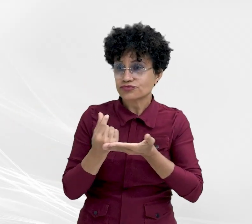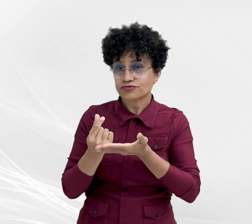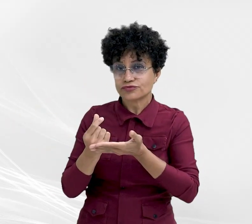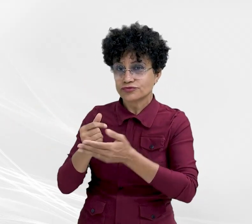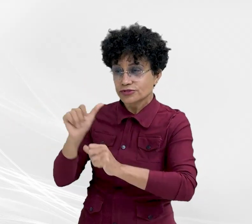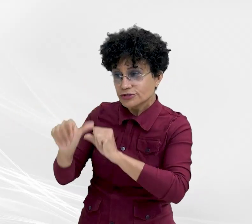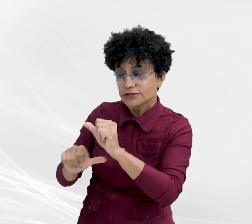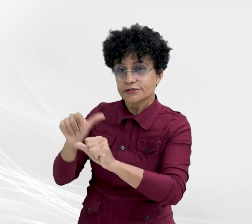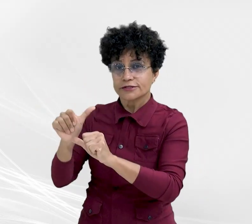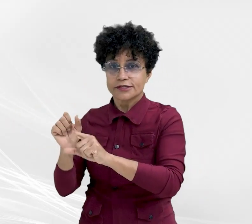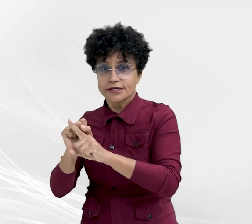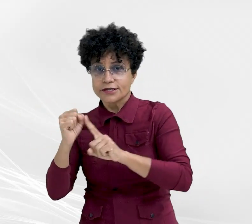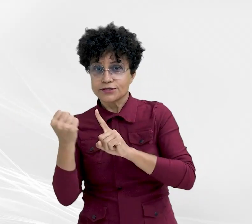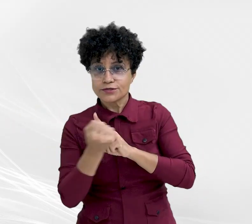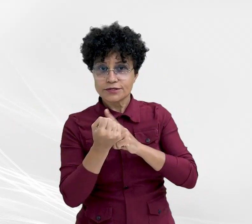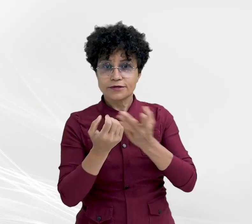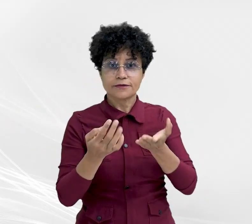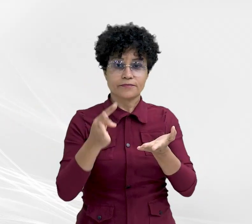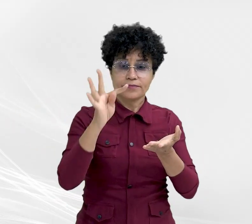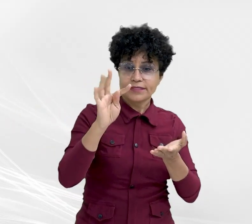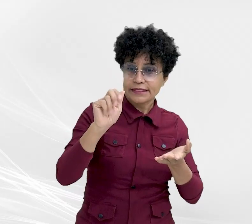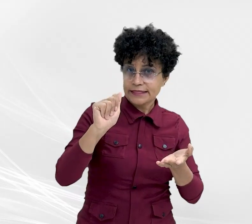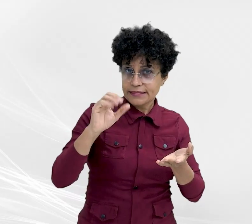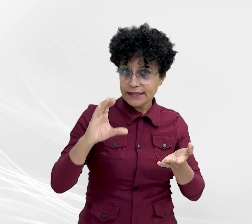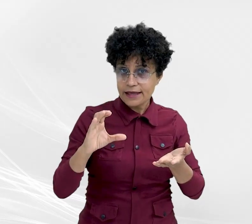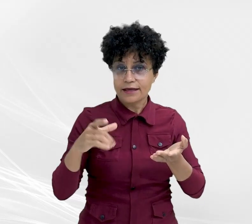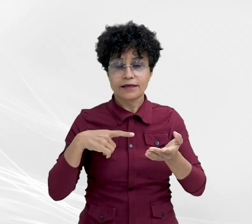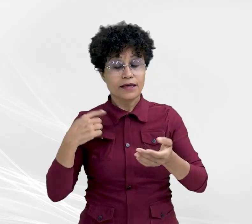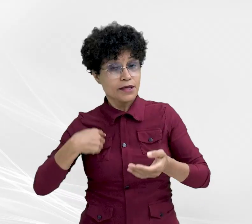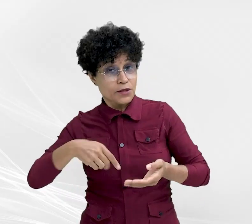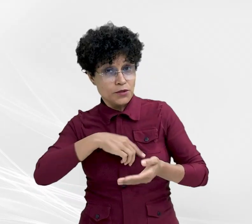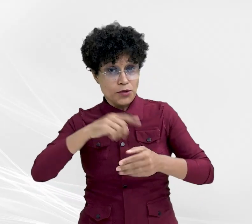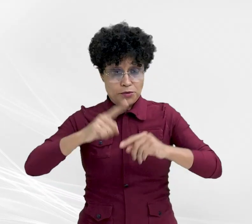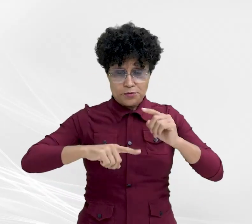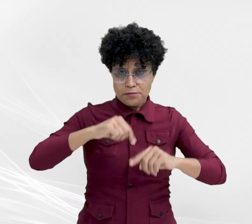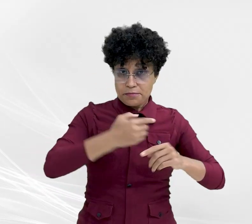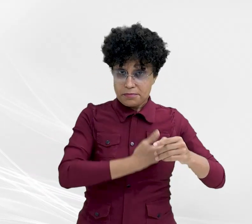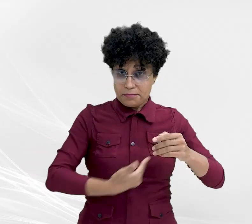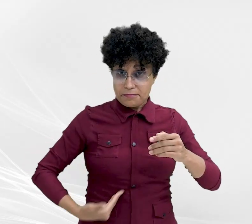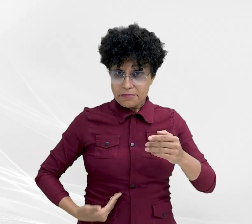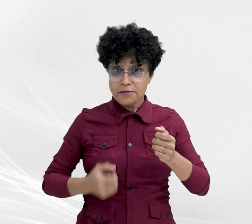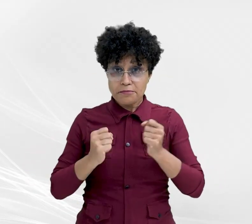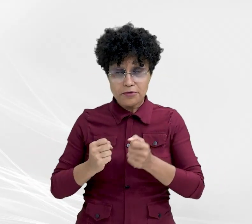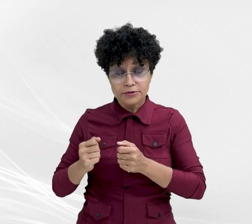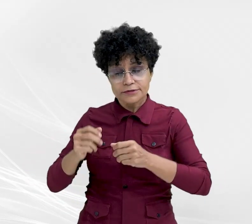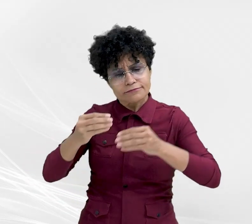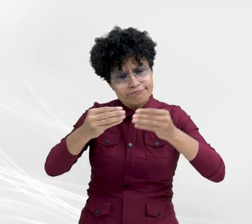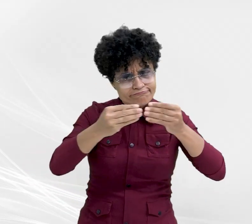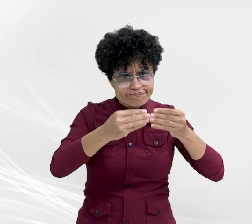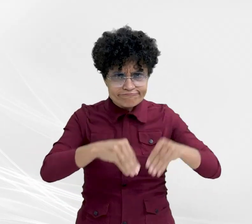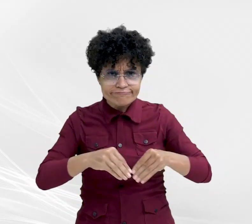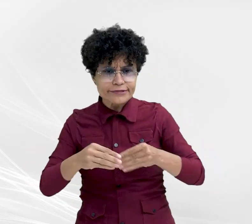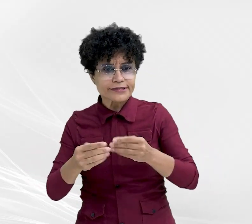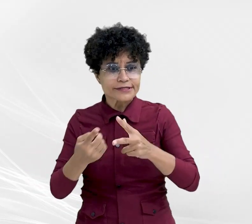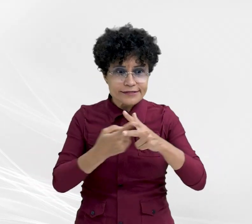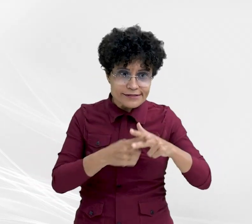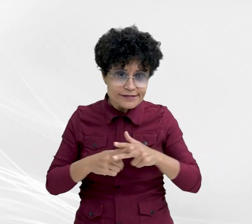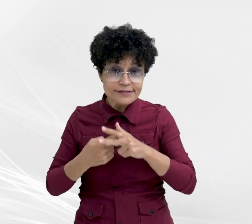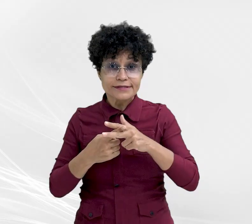termos de ajustamento de conduta, nós do Patrimônio Público propomos que a pessoa repare o dano, sendo punida de forma proporcional